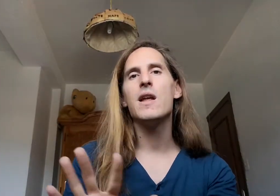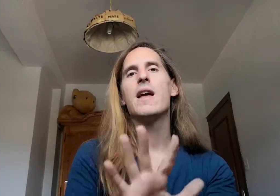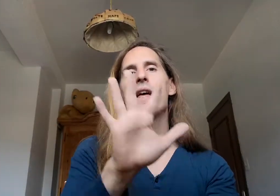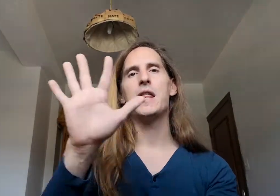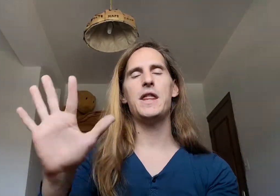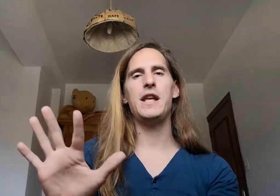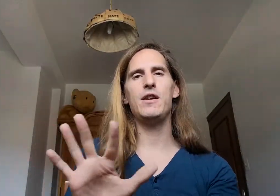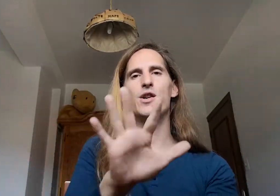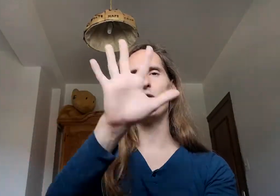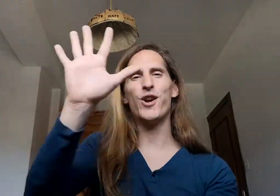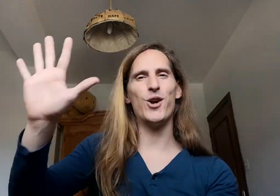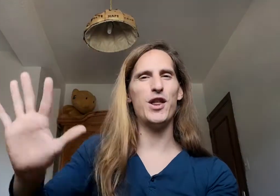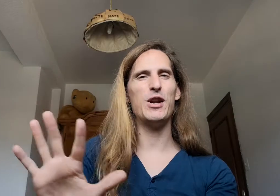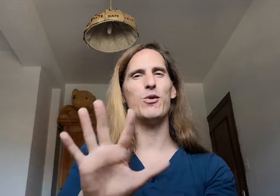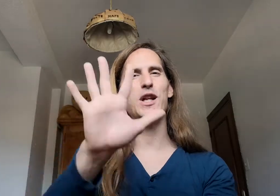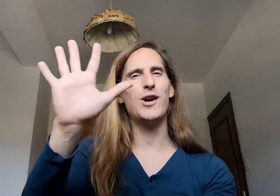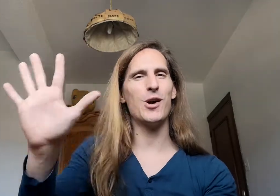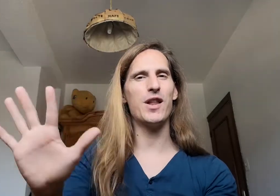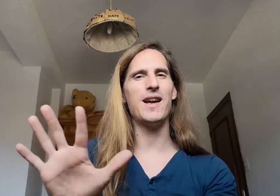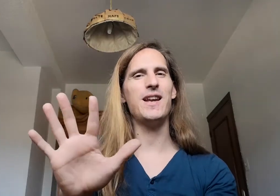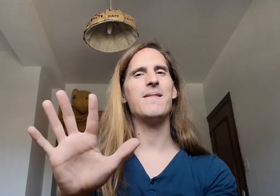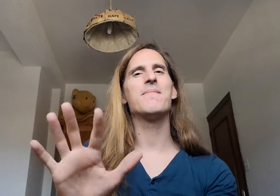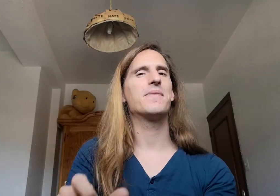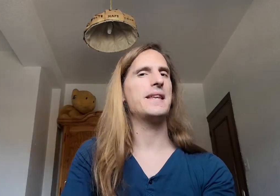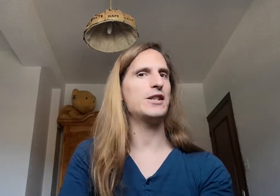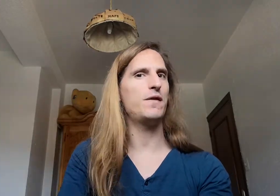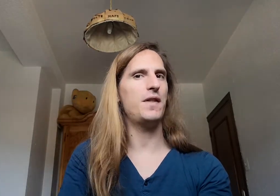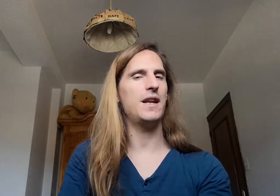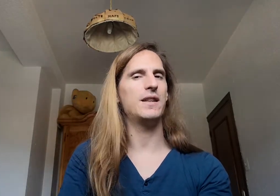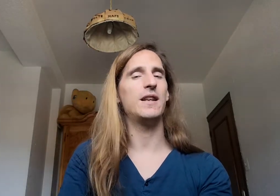5 con los circulitos acordar ya es suficiente